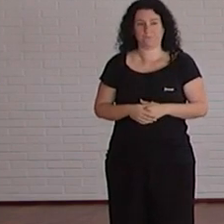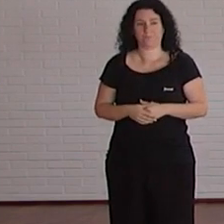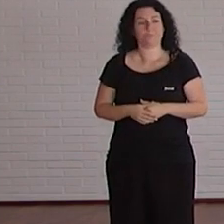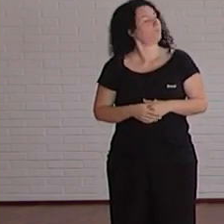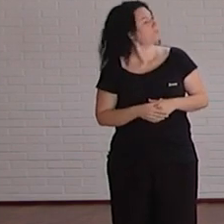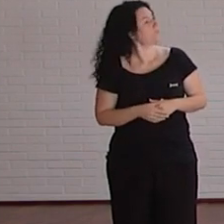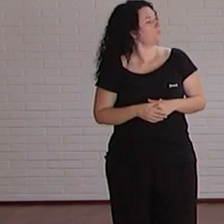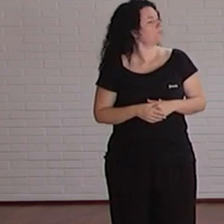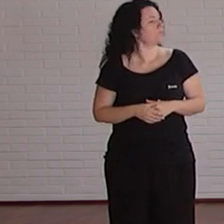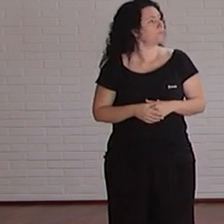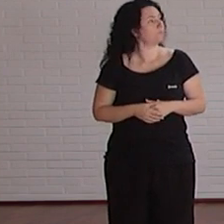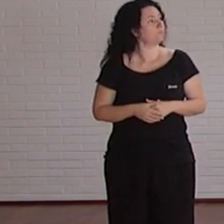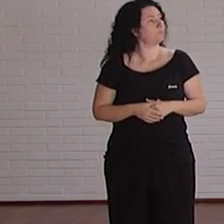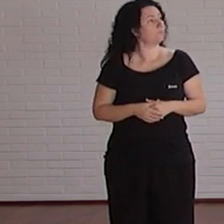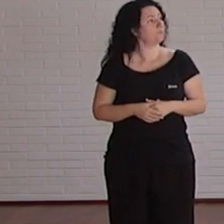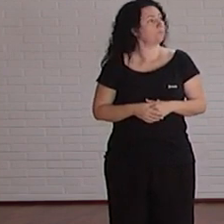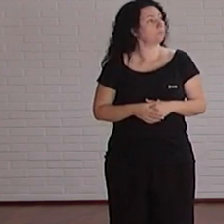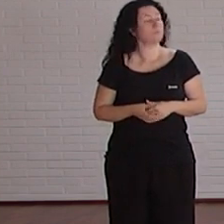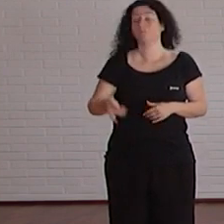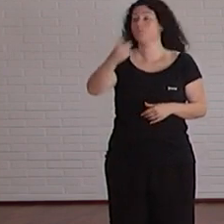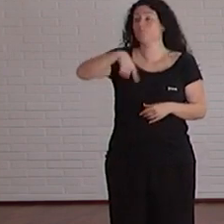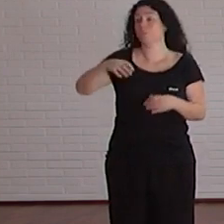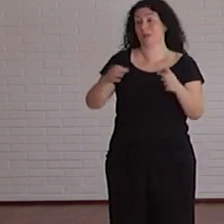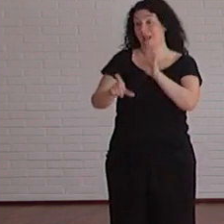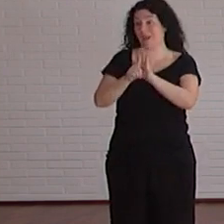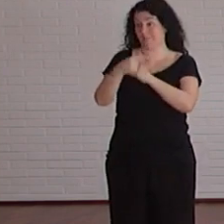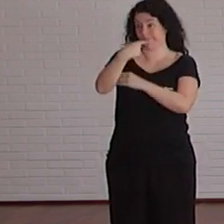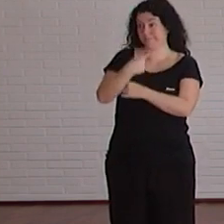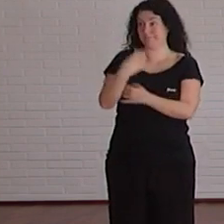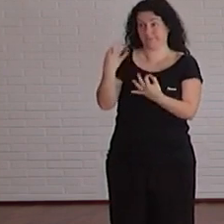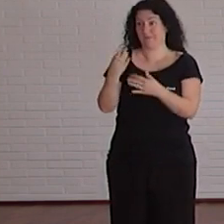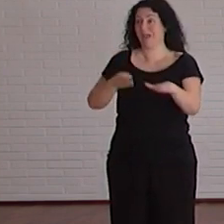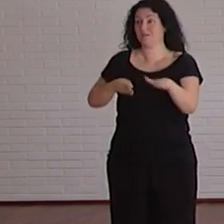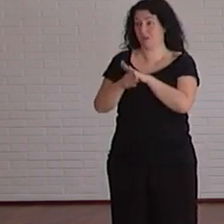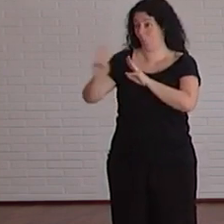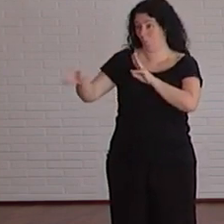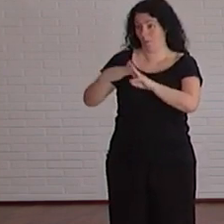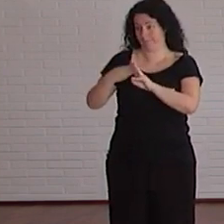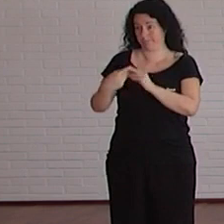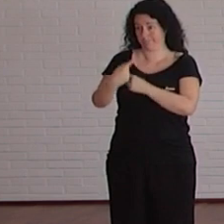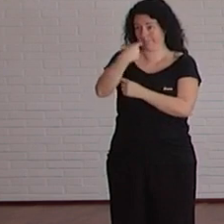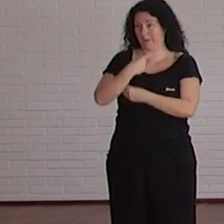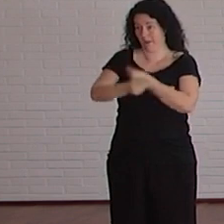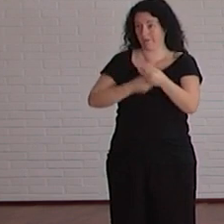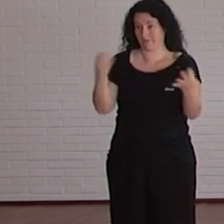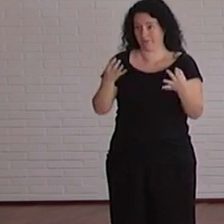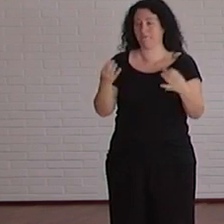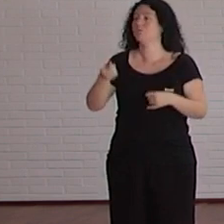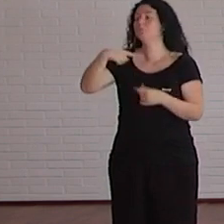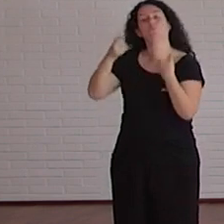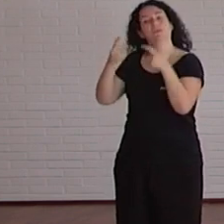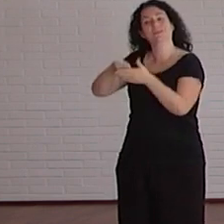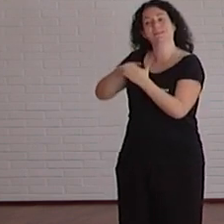Como por ley debemos cumplir con la accesibilidad web, durante este año estuvimos hablando con la unidad técnica de calidad